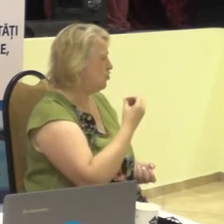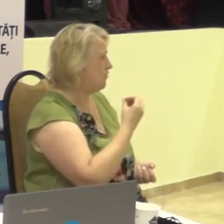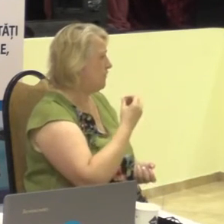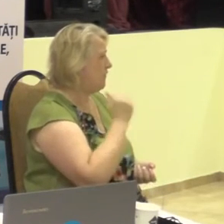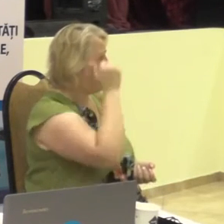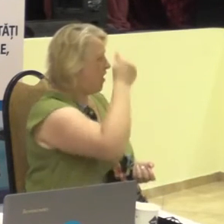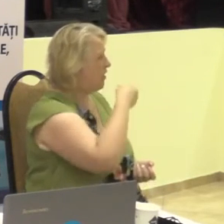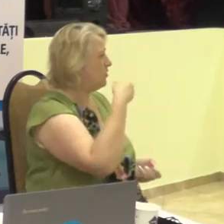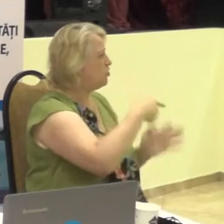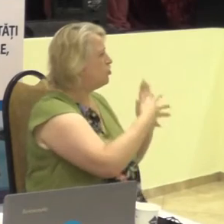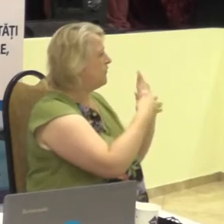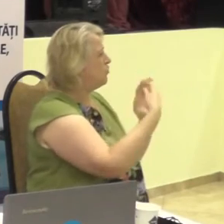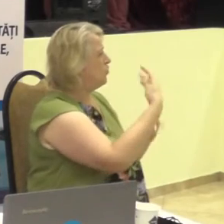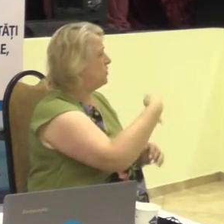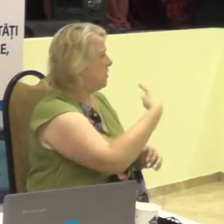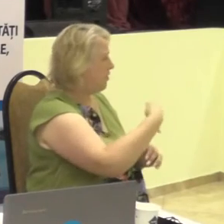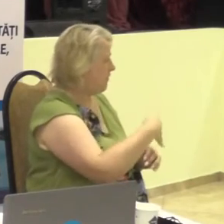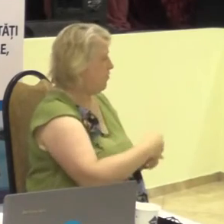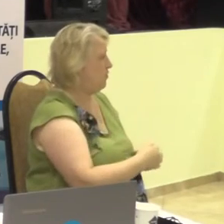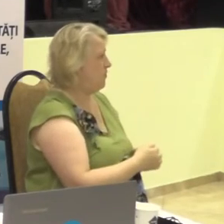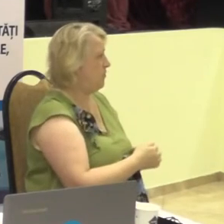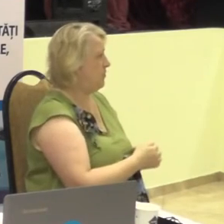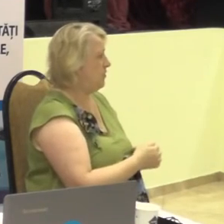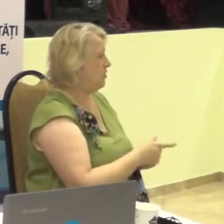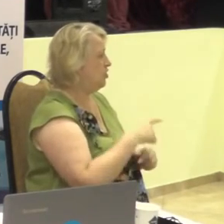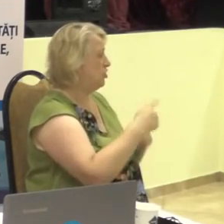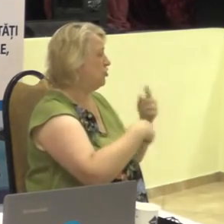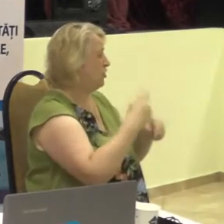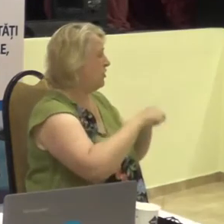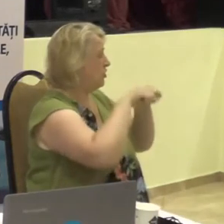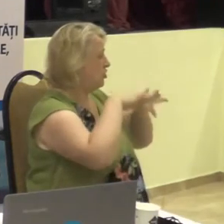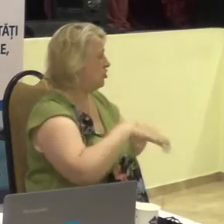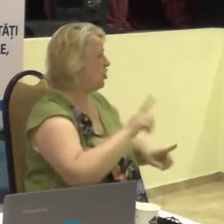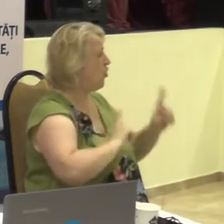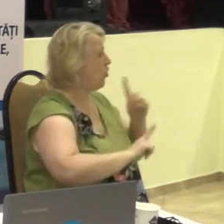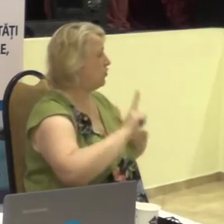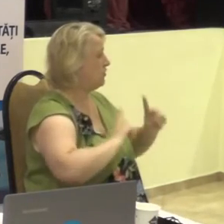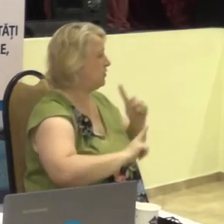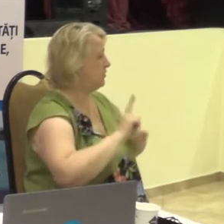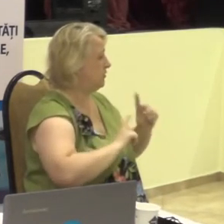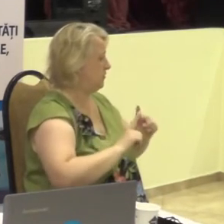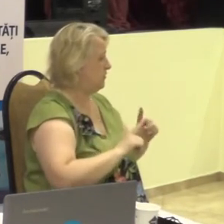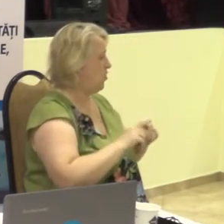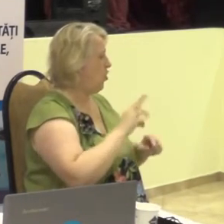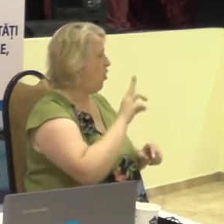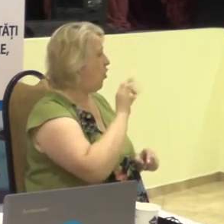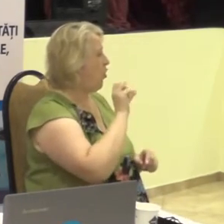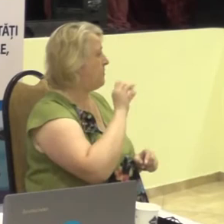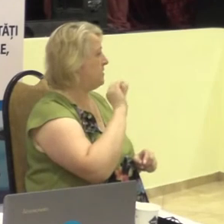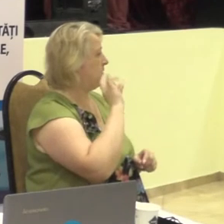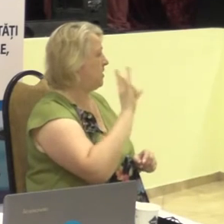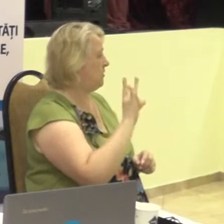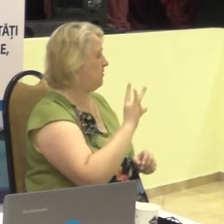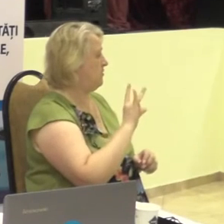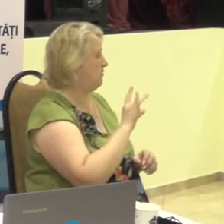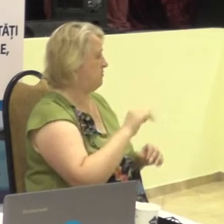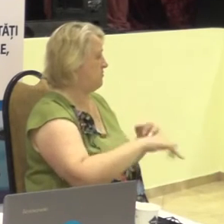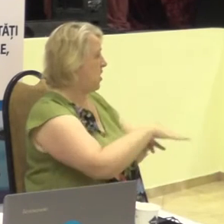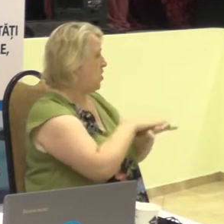1940, prin pătărârea Pencilului Comisarului material al poporului Repubга scene,